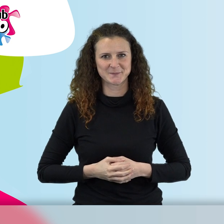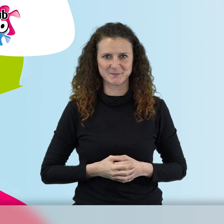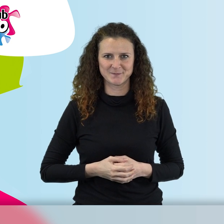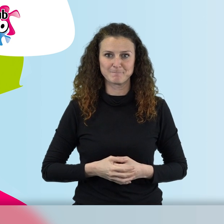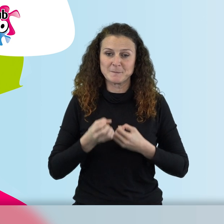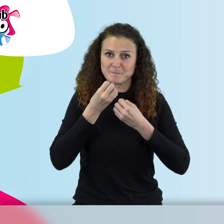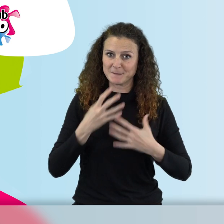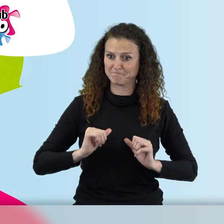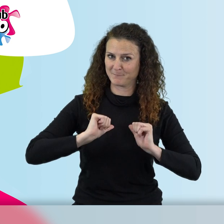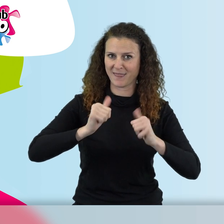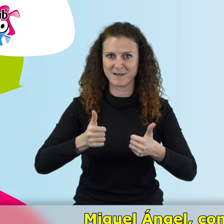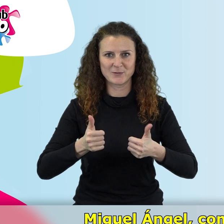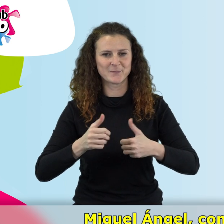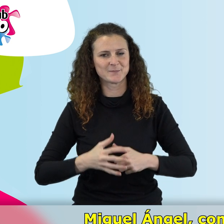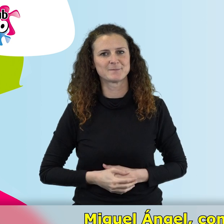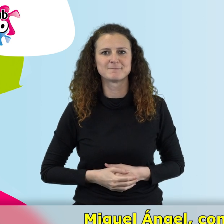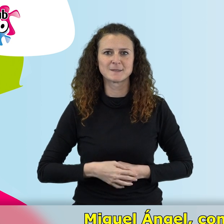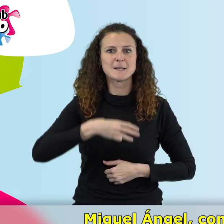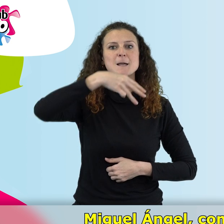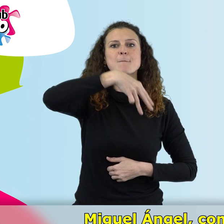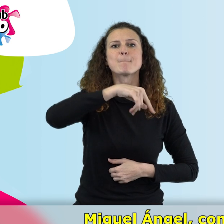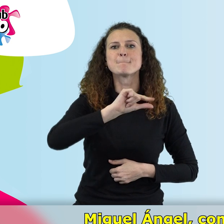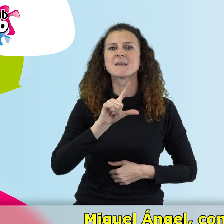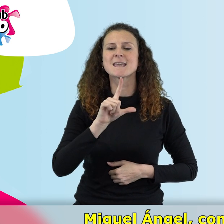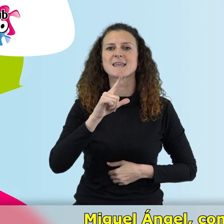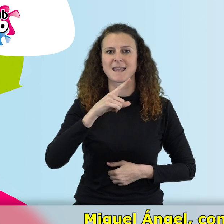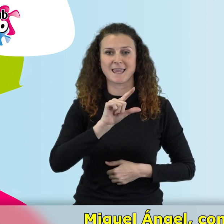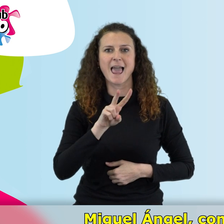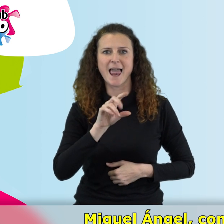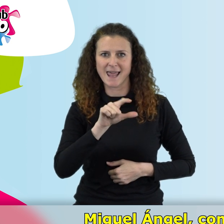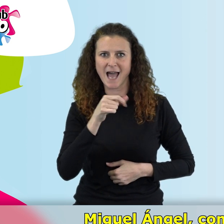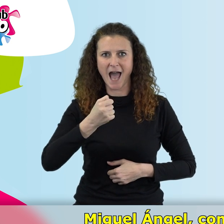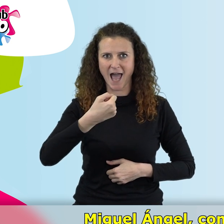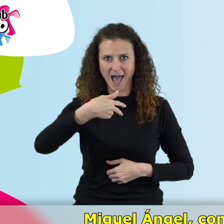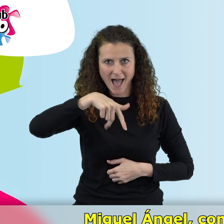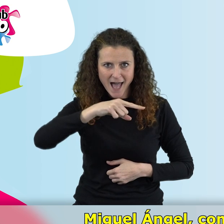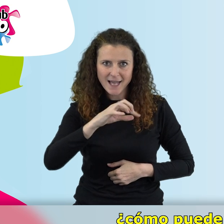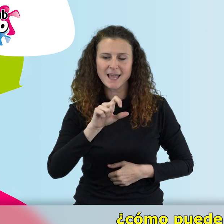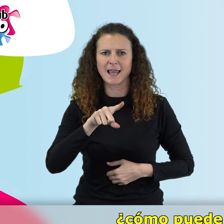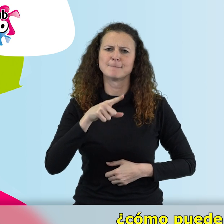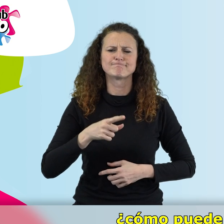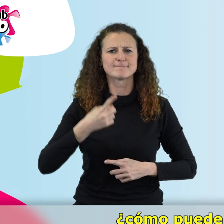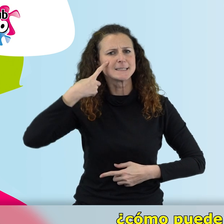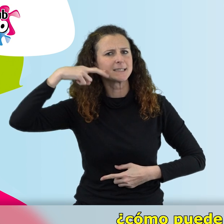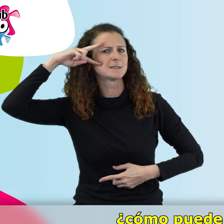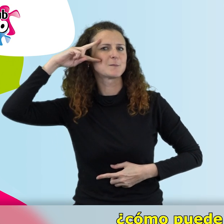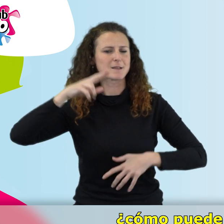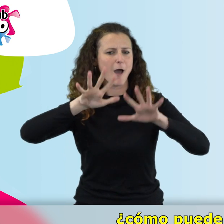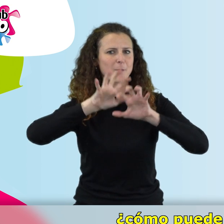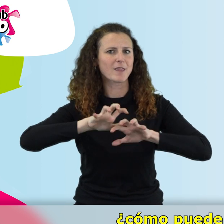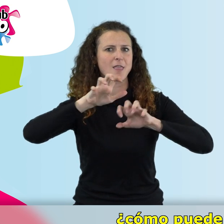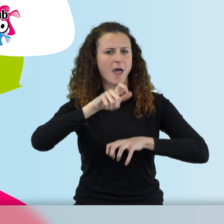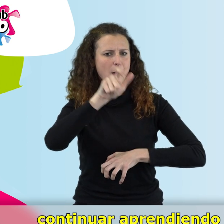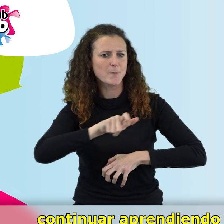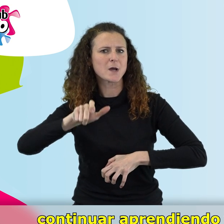Bien, pues comenzamos. Miguel Ángel, como experto en aprendizaje y personas mayores, ¿cómo puede influir en